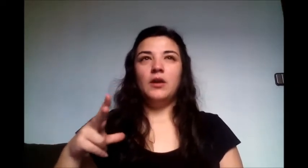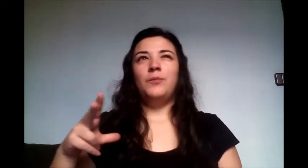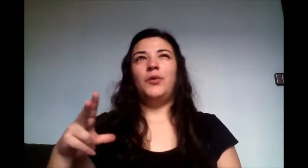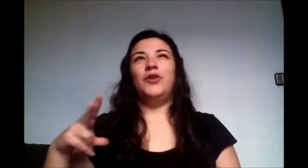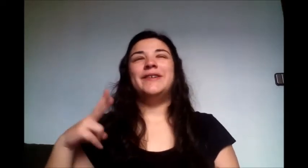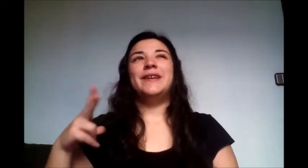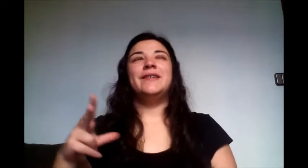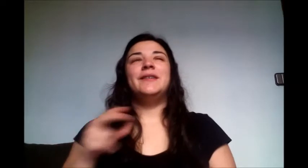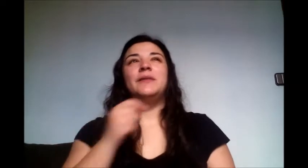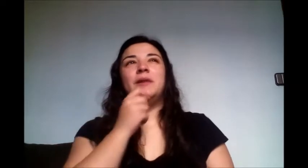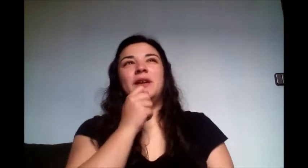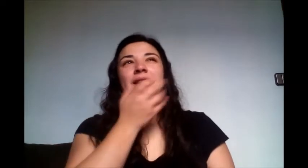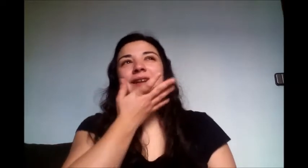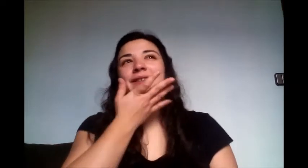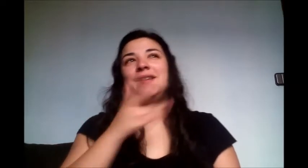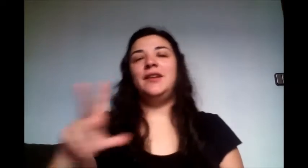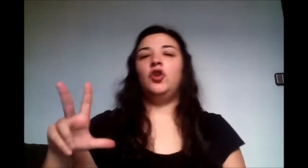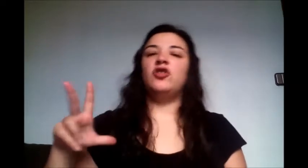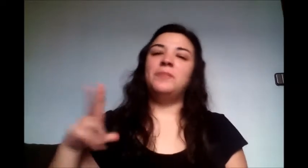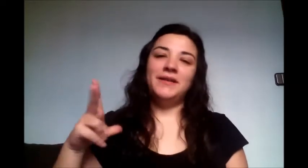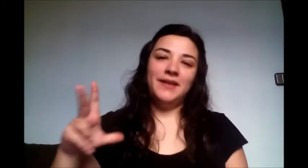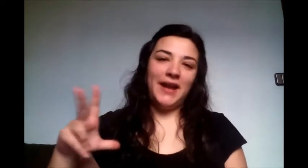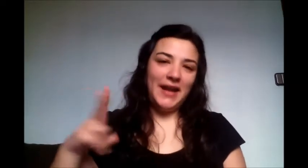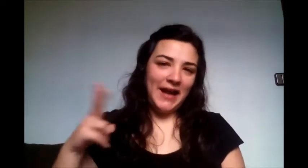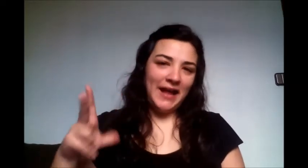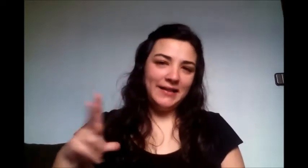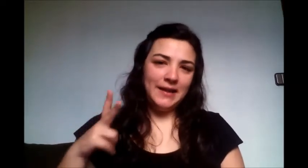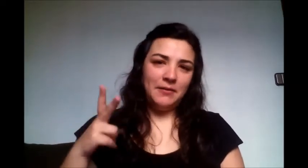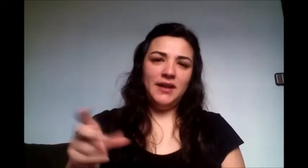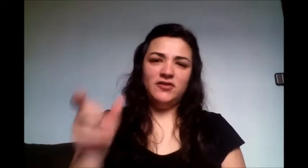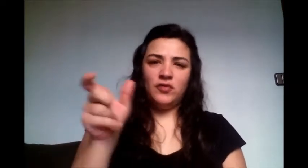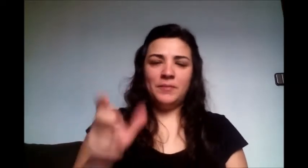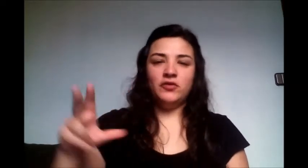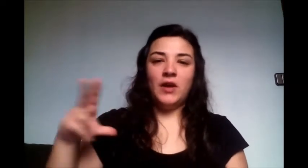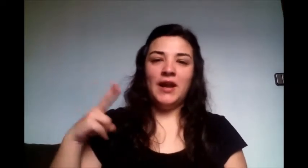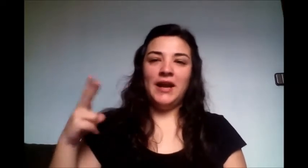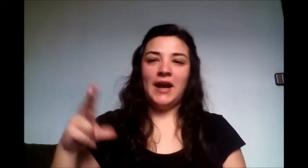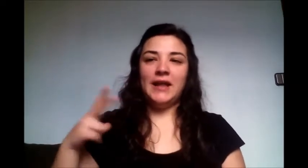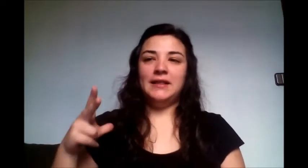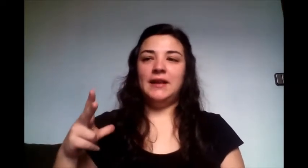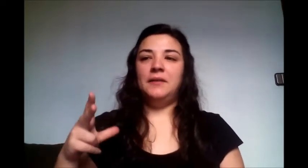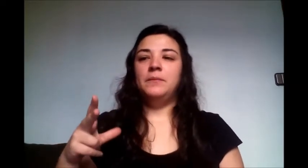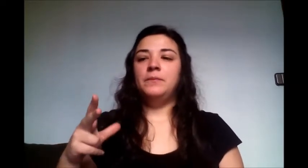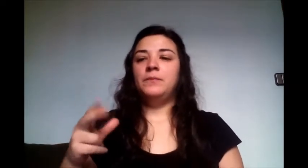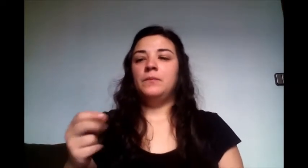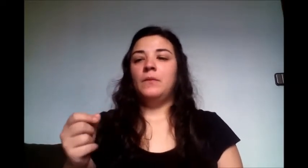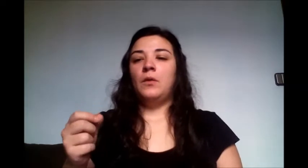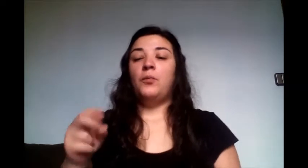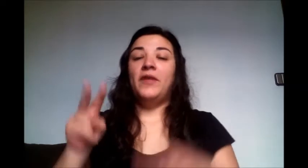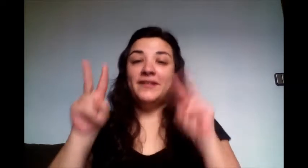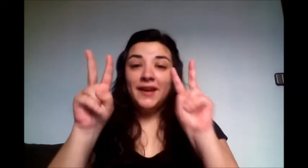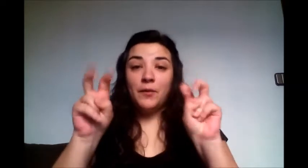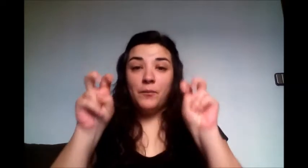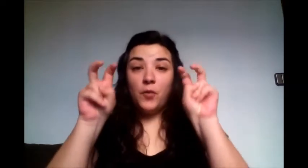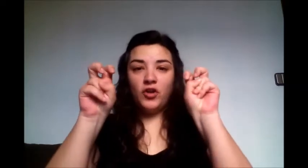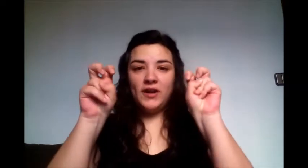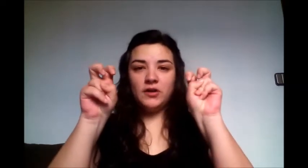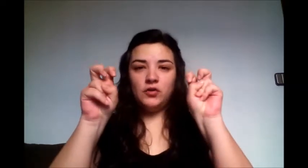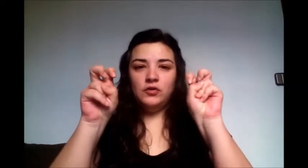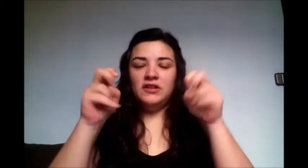Bueno, es que este signo es más elegante, ¿vale? Es una persona elegante. Puede ser moderno,